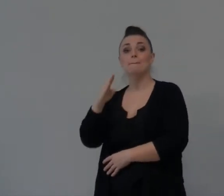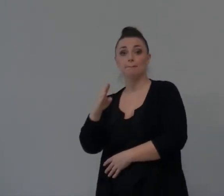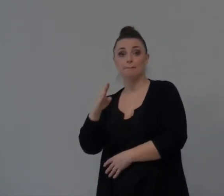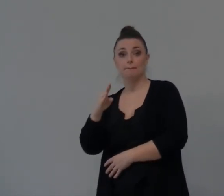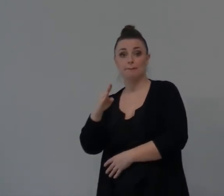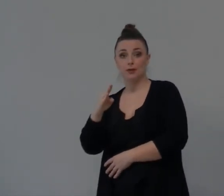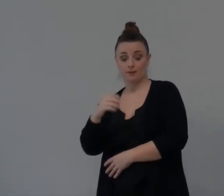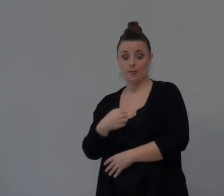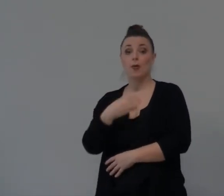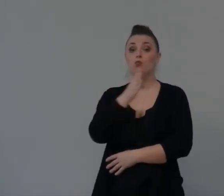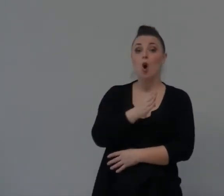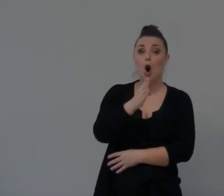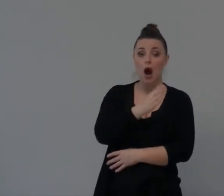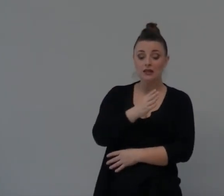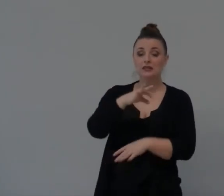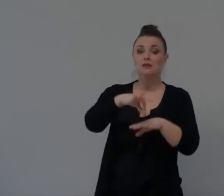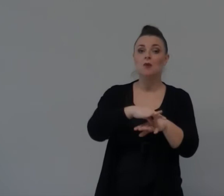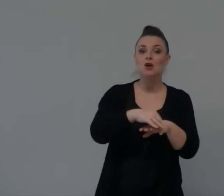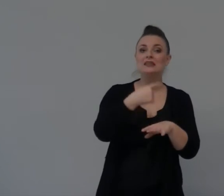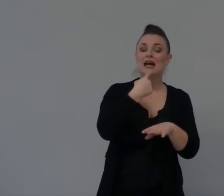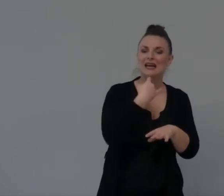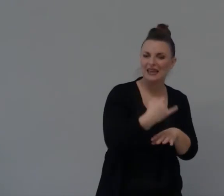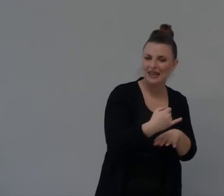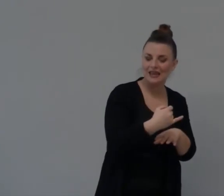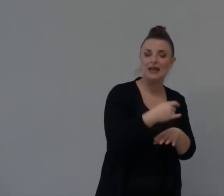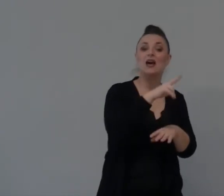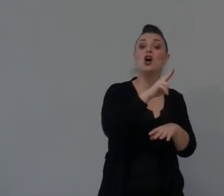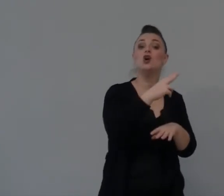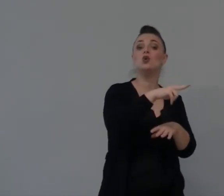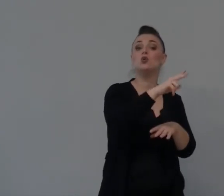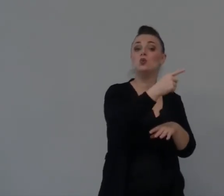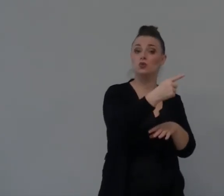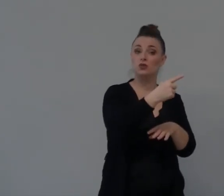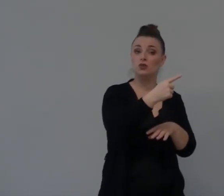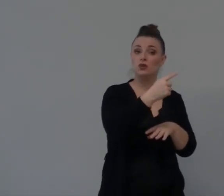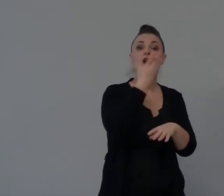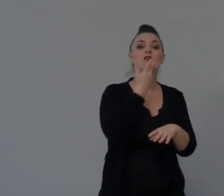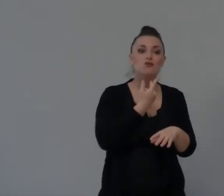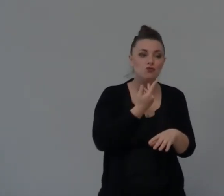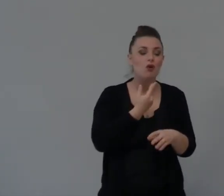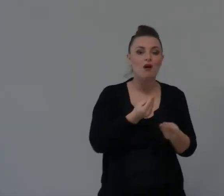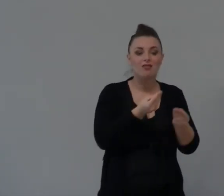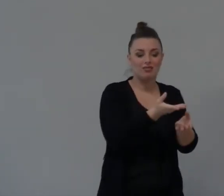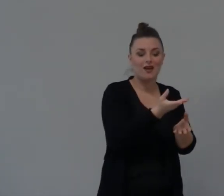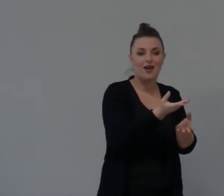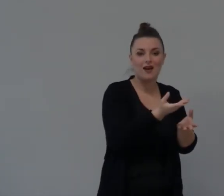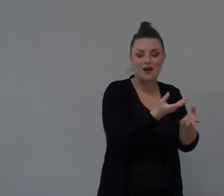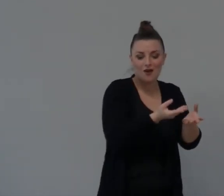Una vita Ruta E Vuole Dare Un figlio A Il figlio Che Nella